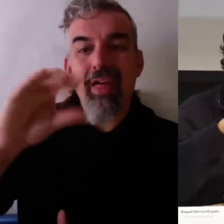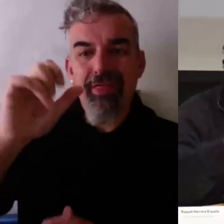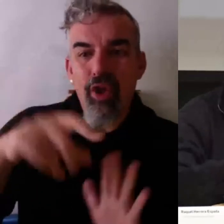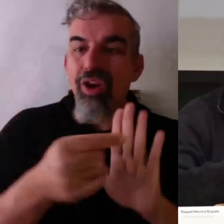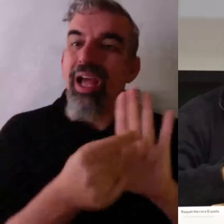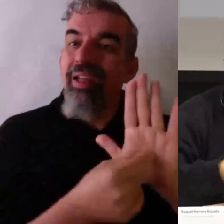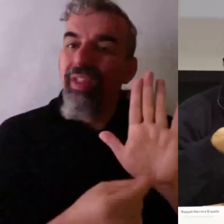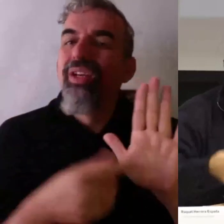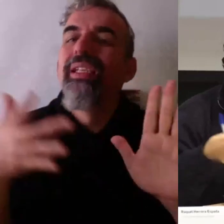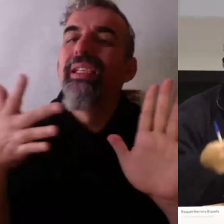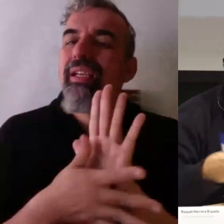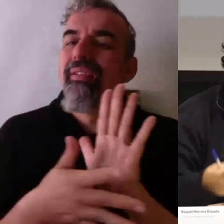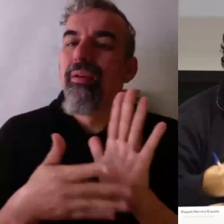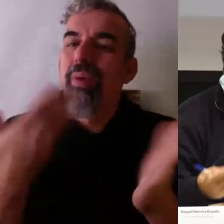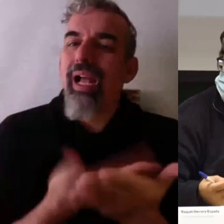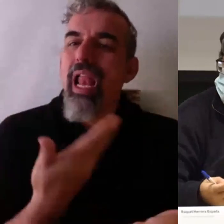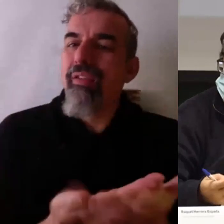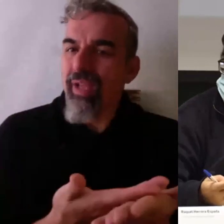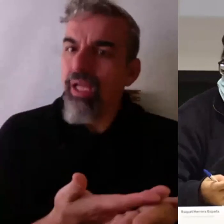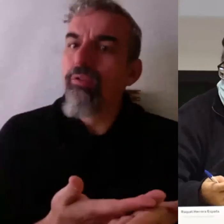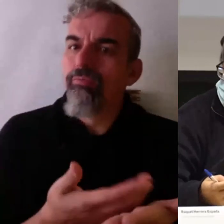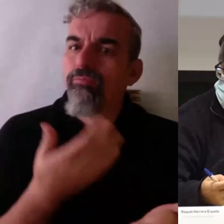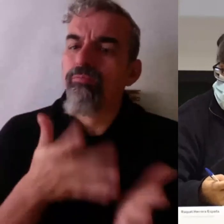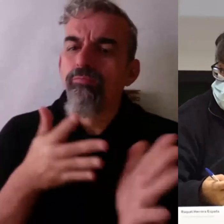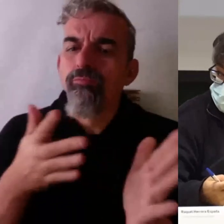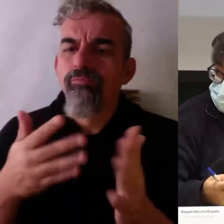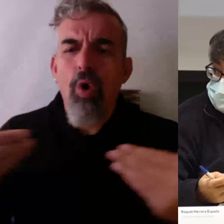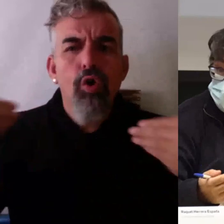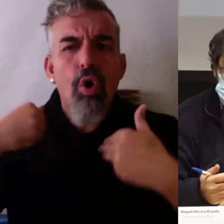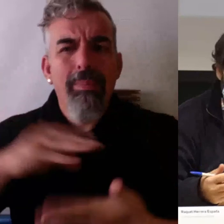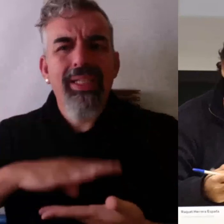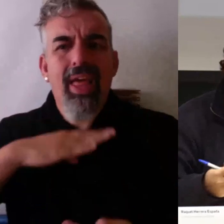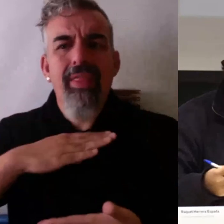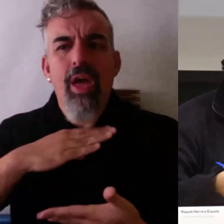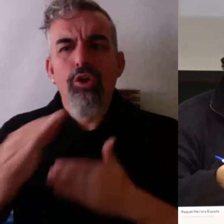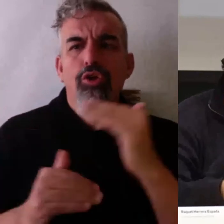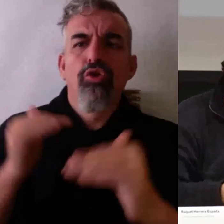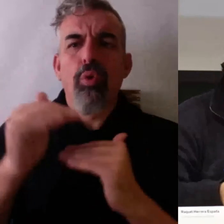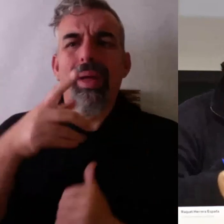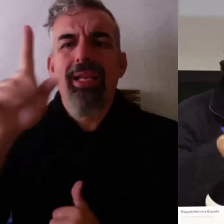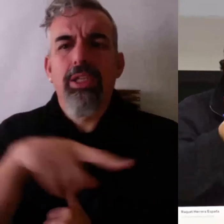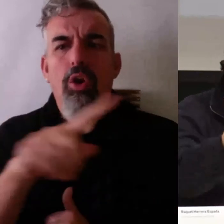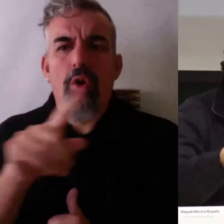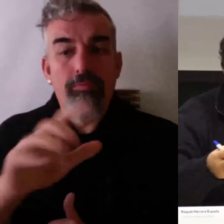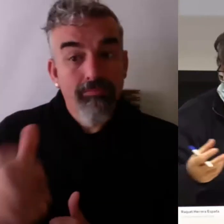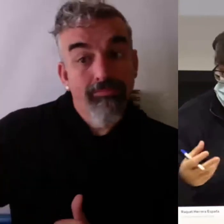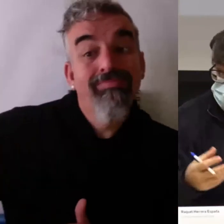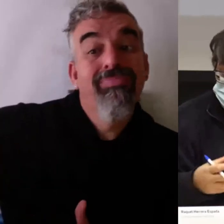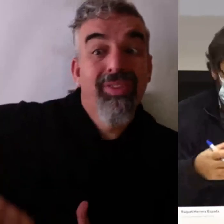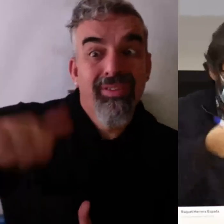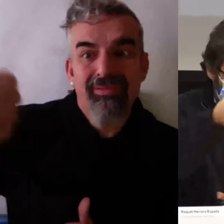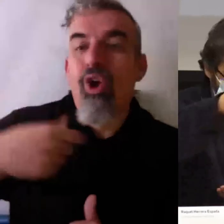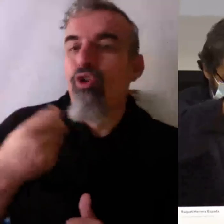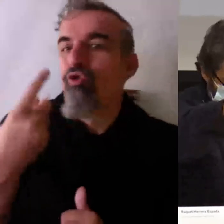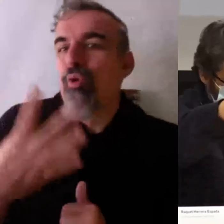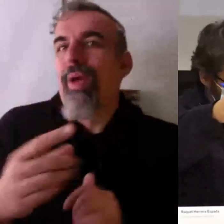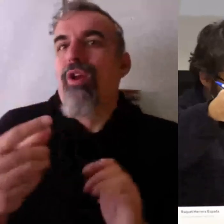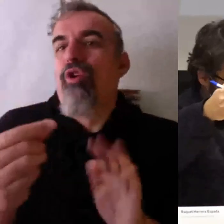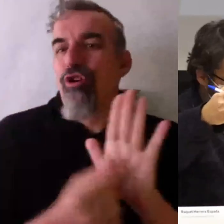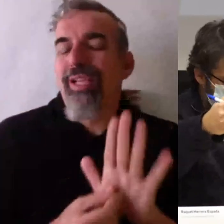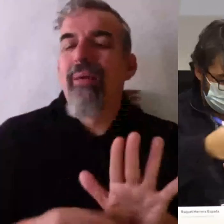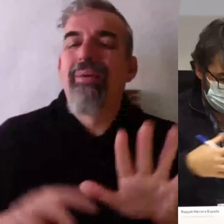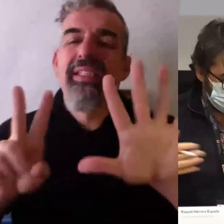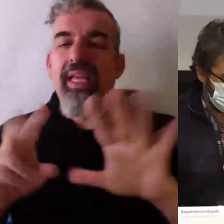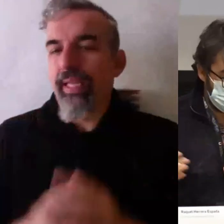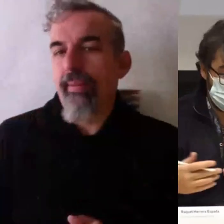tenemos que decir si habéis superado ciertas competencias los alumnos y en esa es la parte en la que efectivamente damos un número, es lo triste, deberíamos dar una hoja así